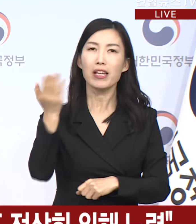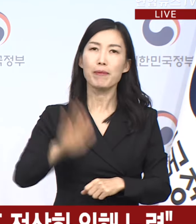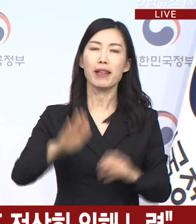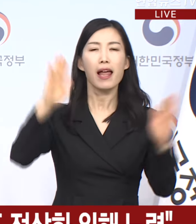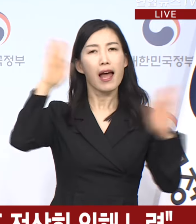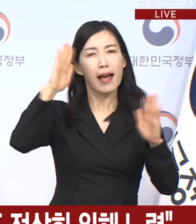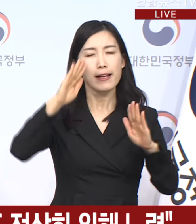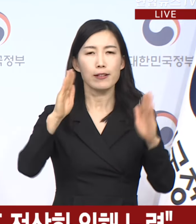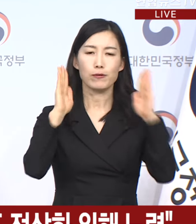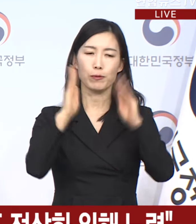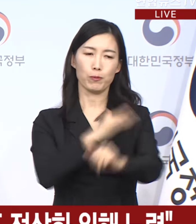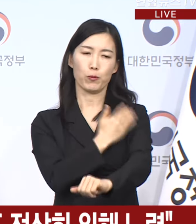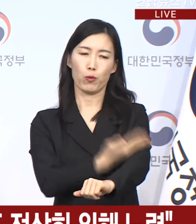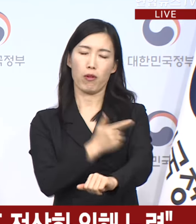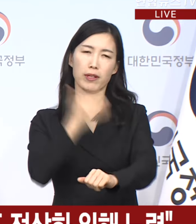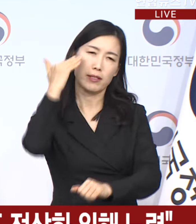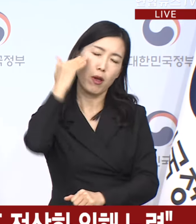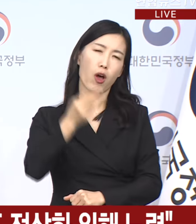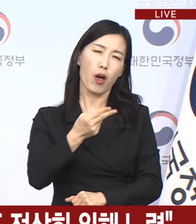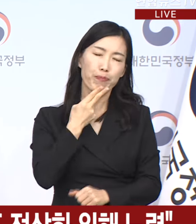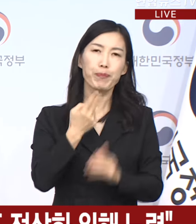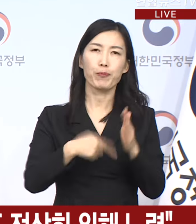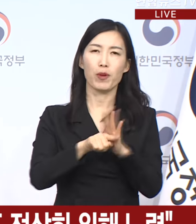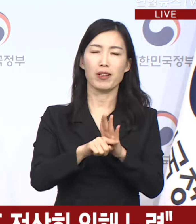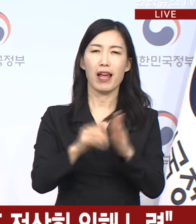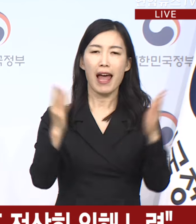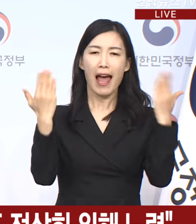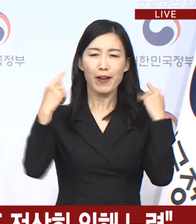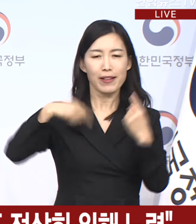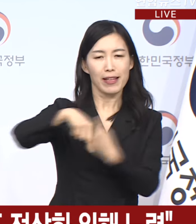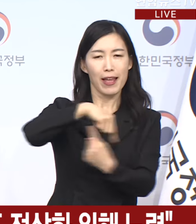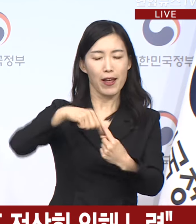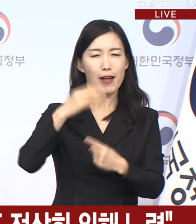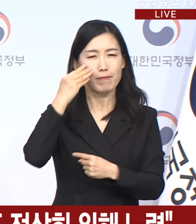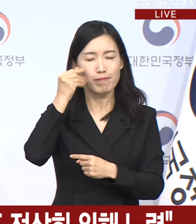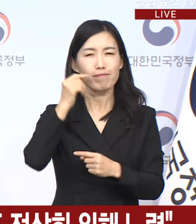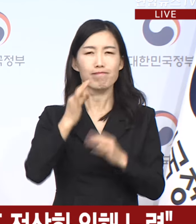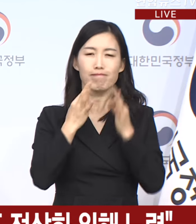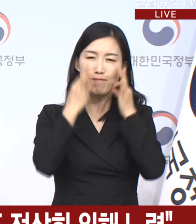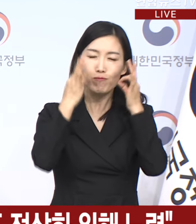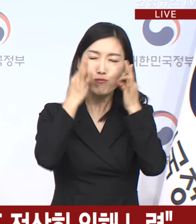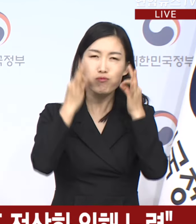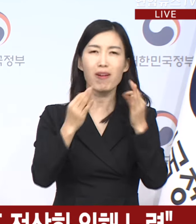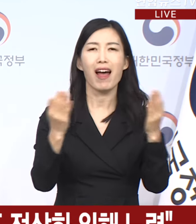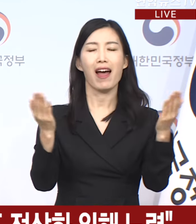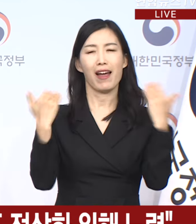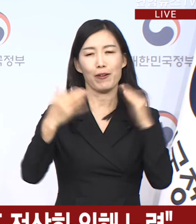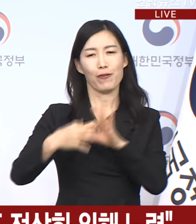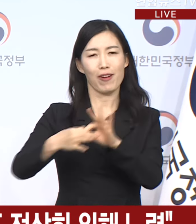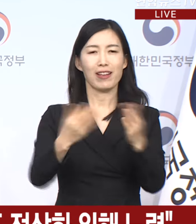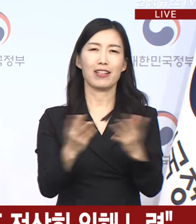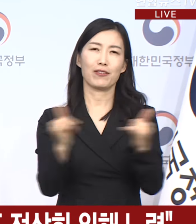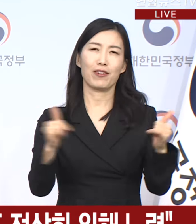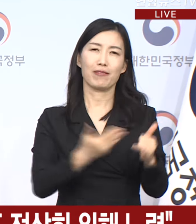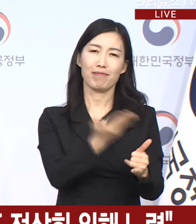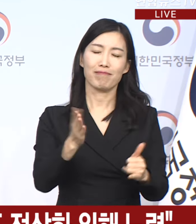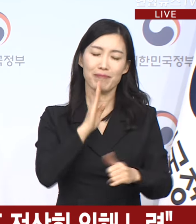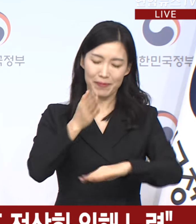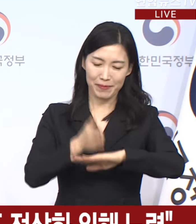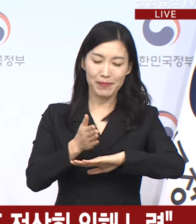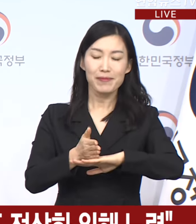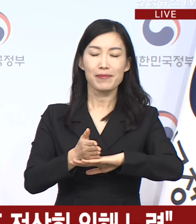학습권이 침해받지 않도록 학사 운영 정상화를 위해 애써주신 대학 관계자분들께 진심으로